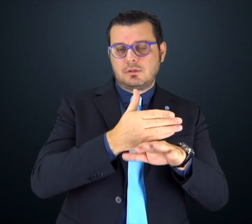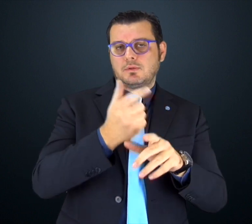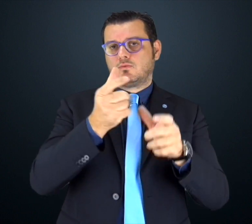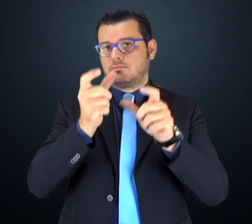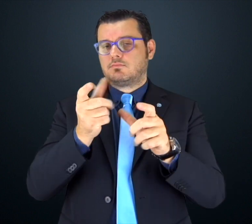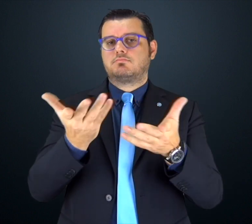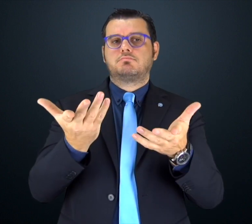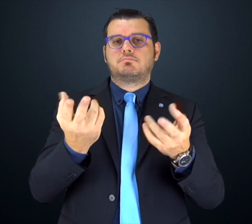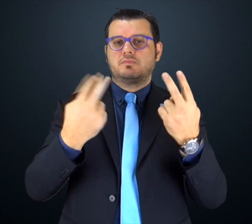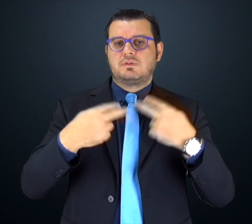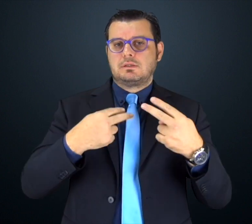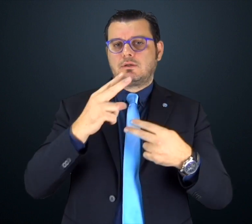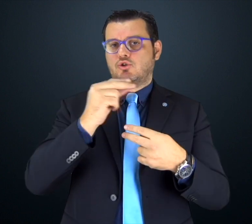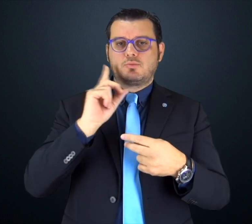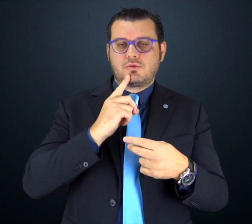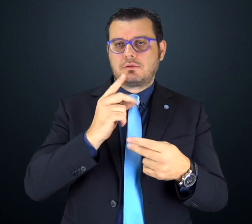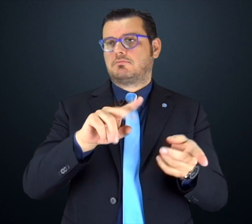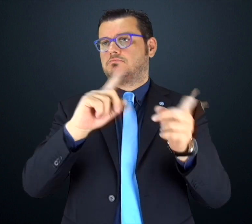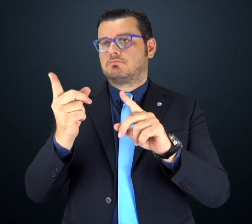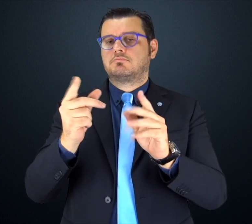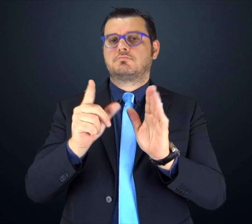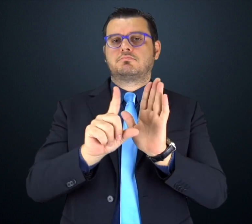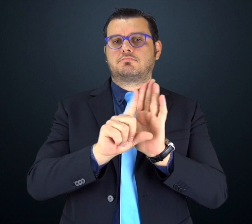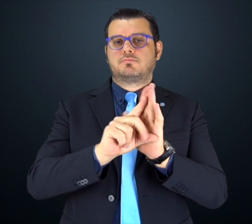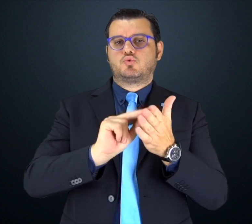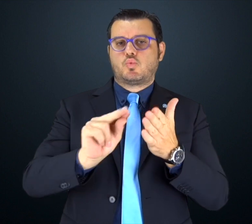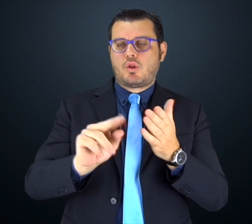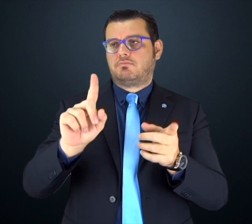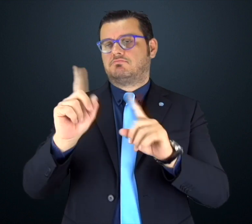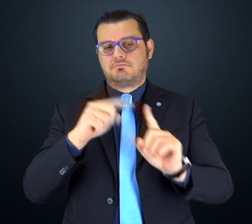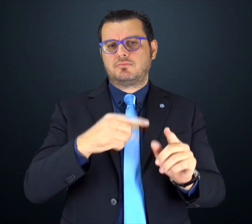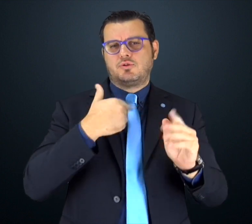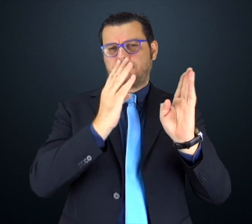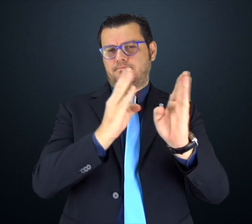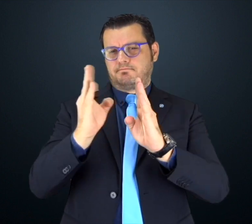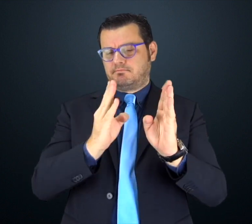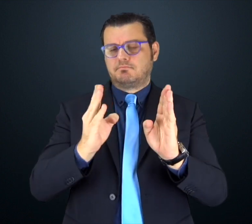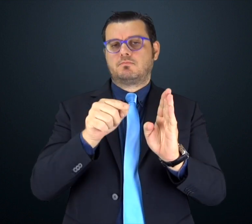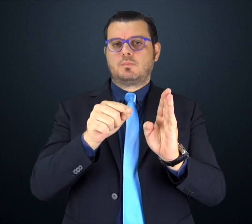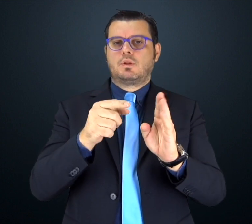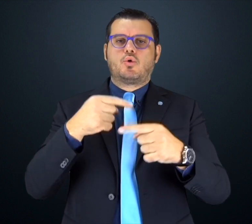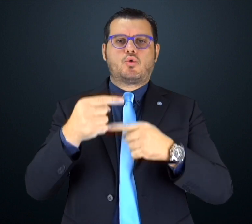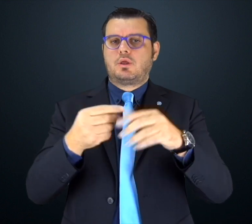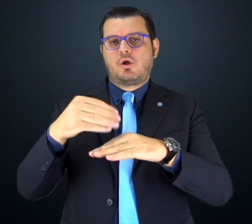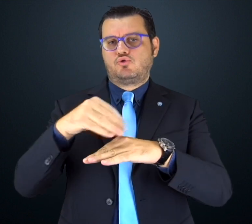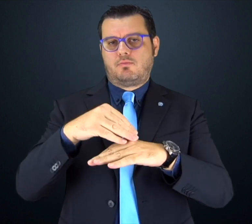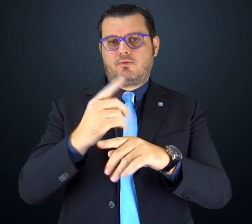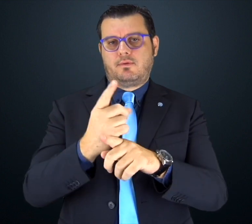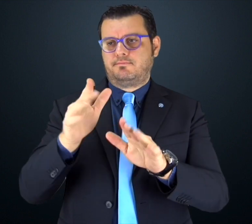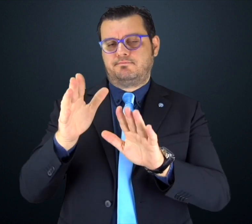costante aggiornamento perché il nostro obiettivo è dare un'informazione completa e continua alle persone sorde, alle